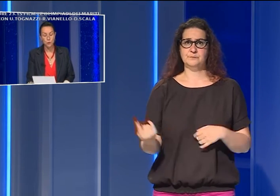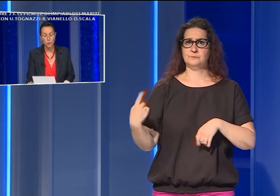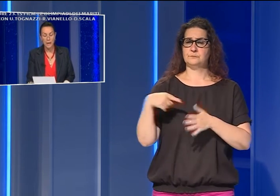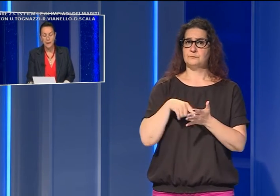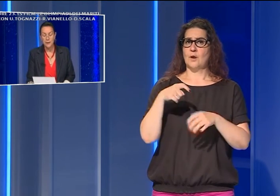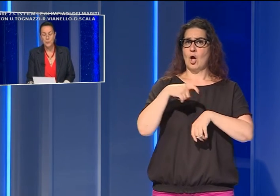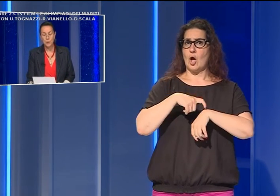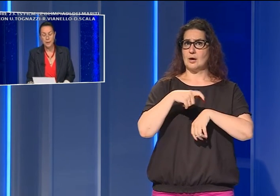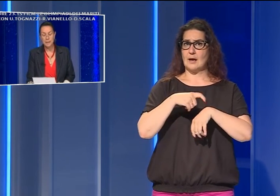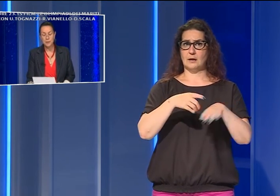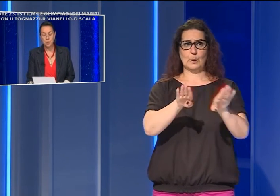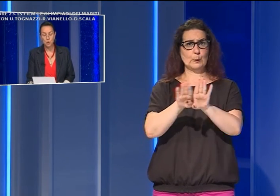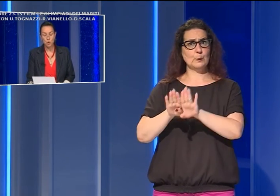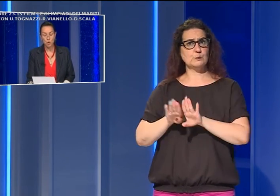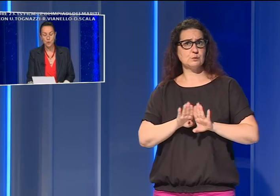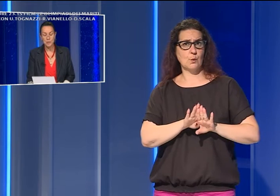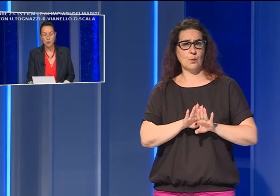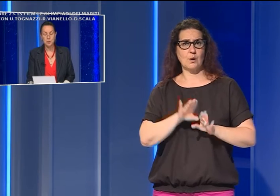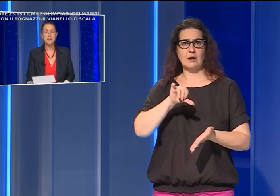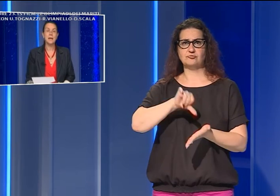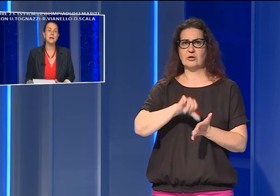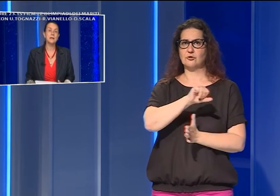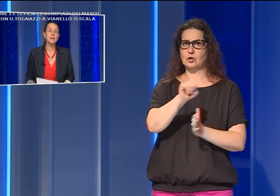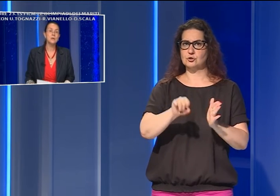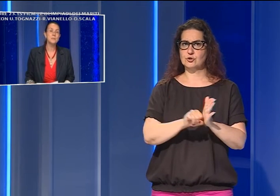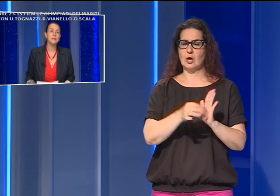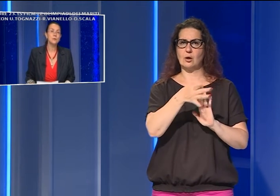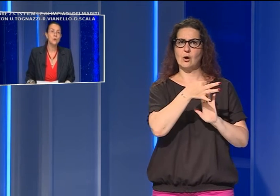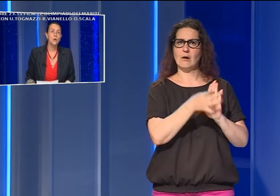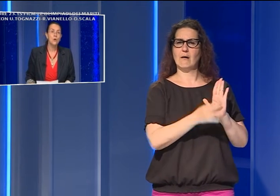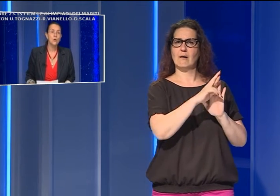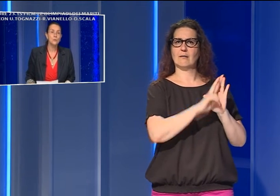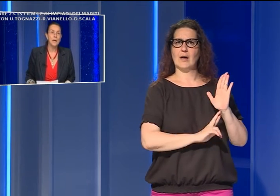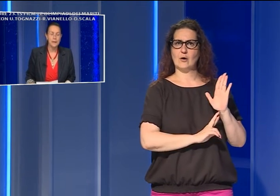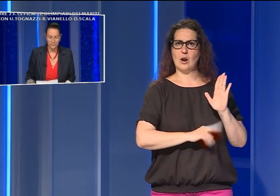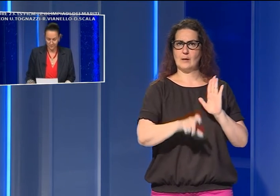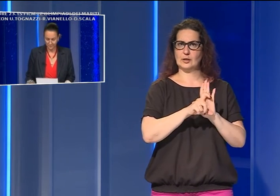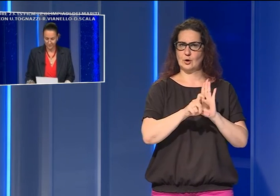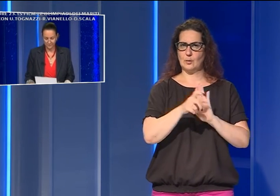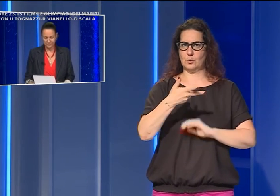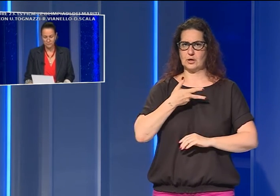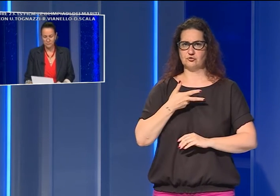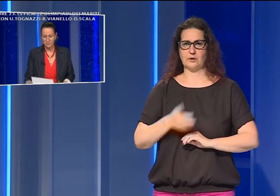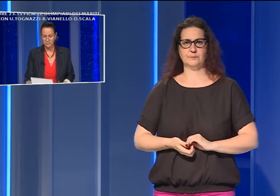orari di chiusura per i locali del centro storico sanciti dal regolamento comunale.